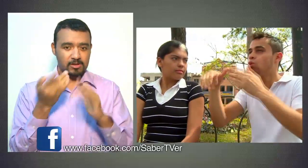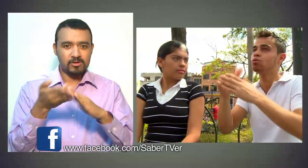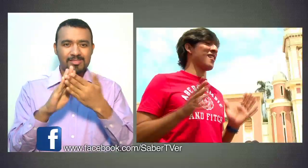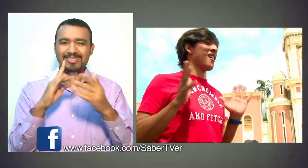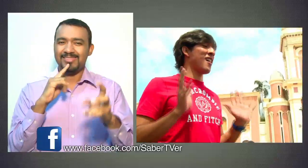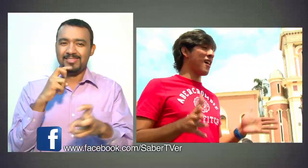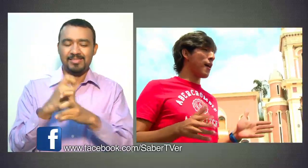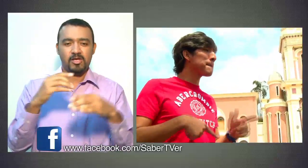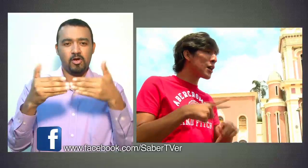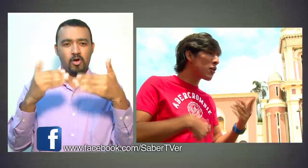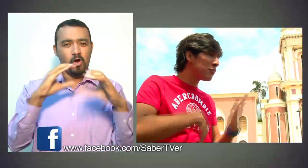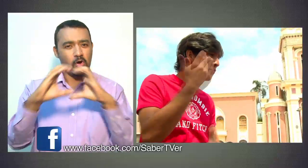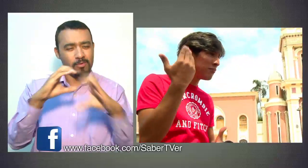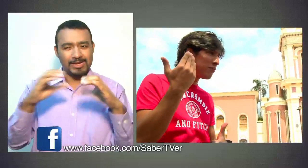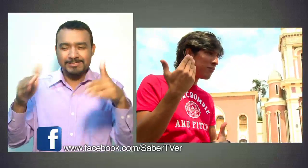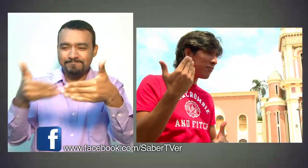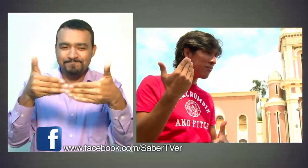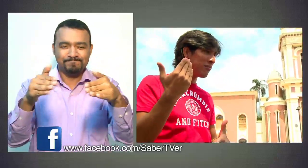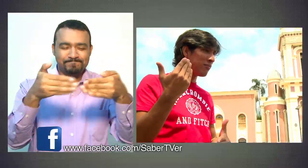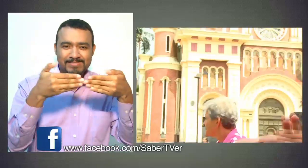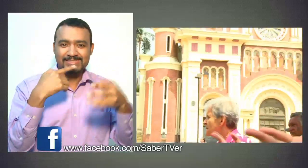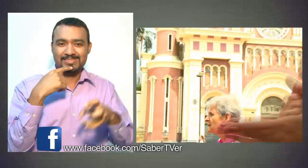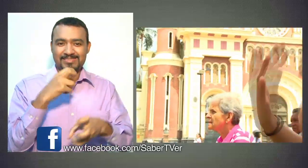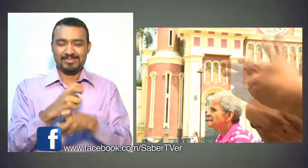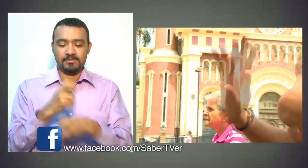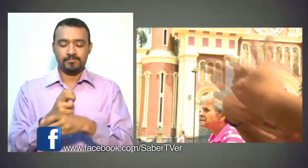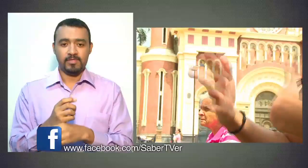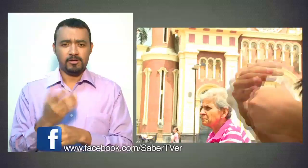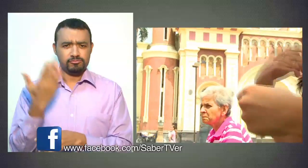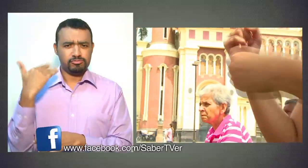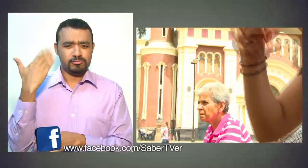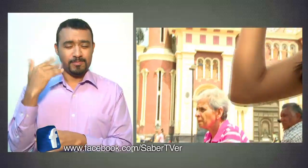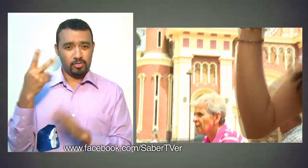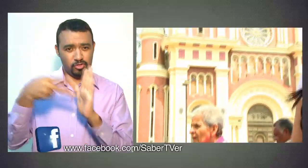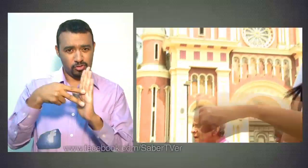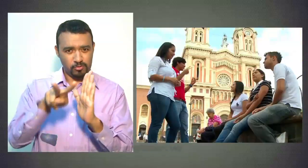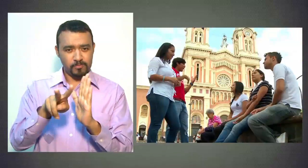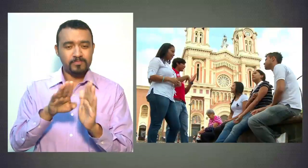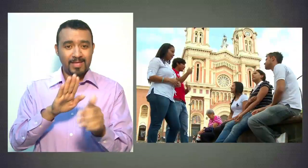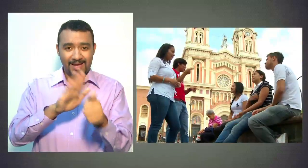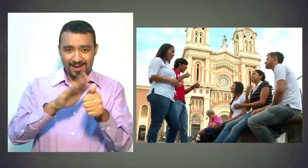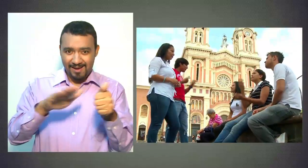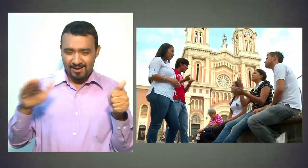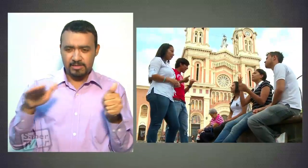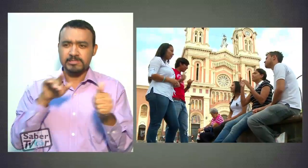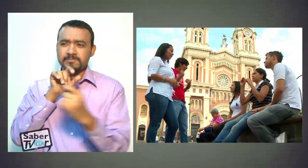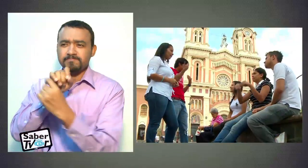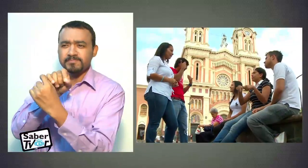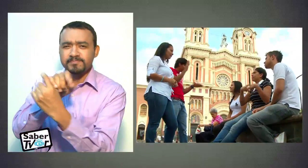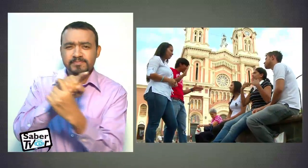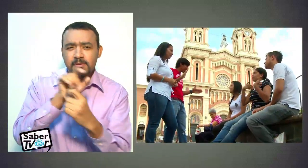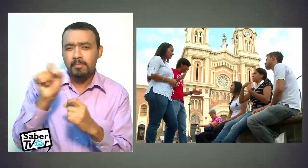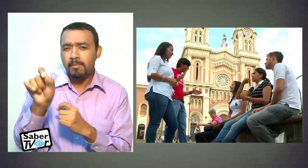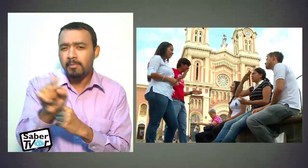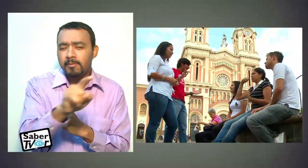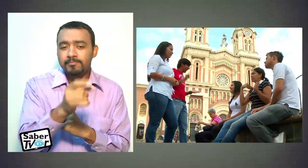vida cotidiana barreras de comunicación. Basado en un estudio del 2012, según la Asociación Antioqueña de Personas Sordas,